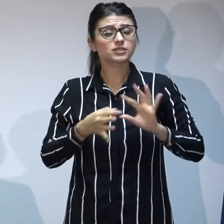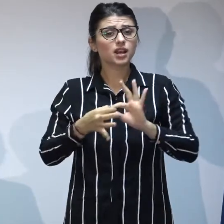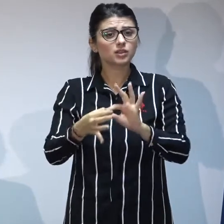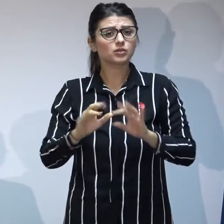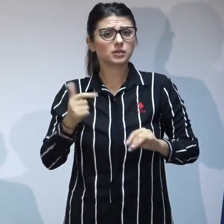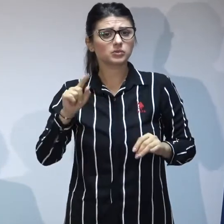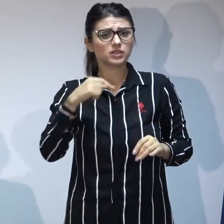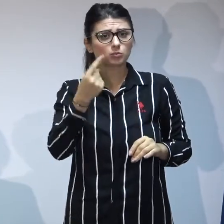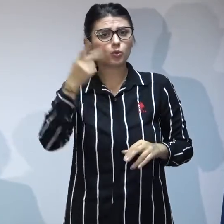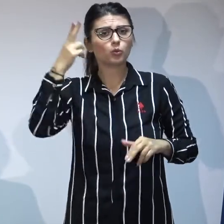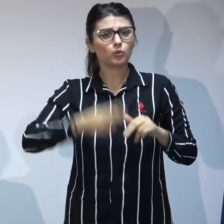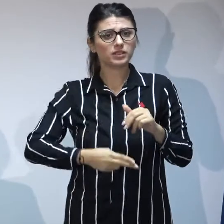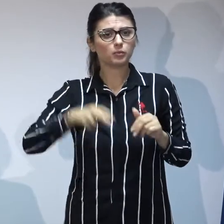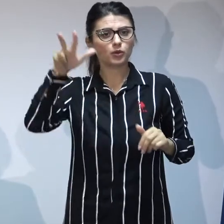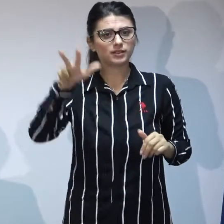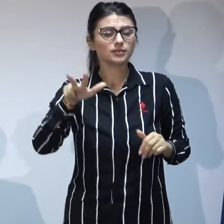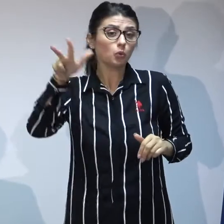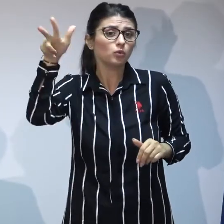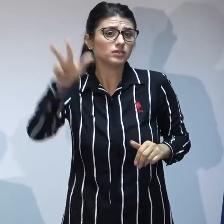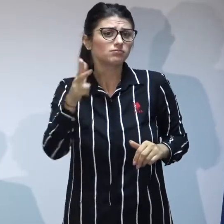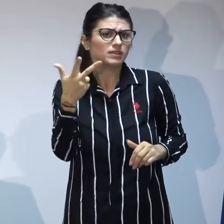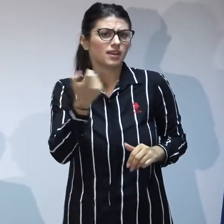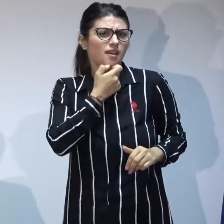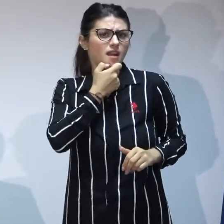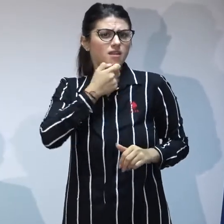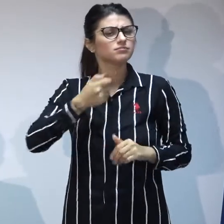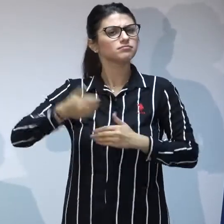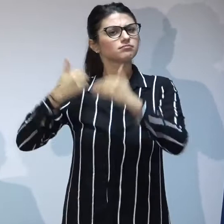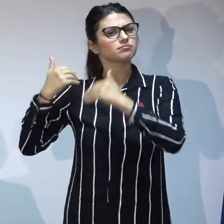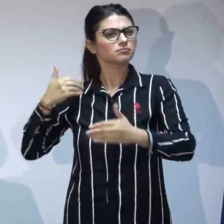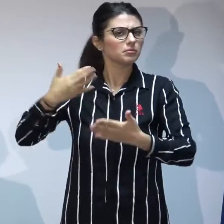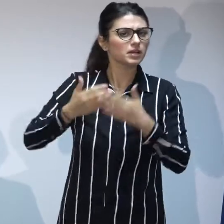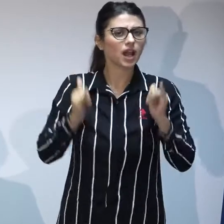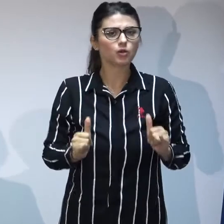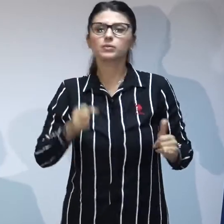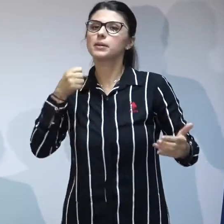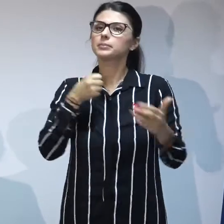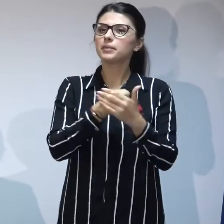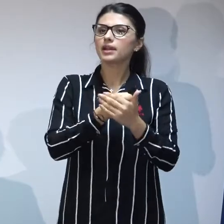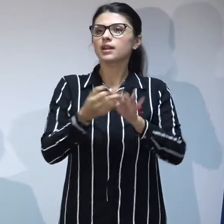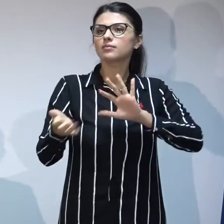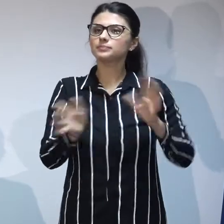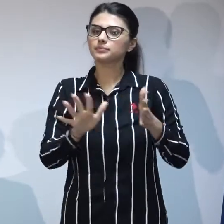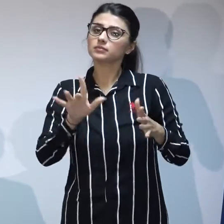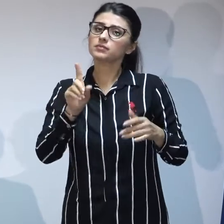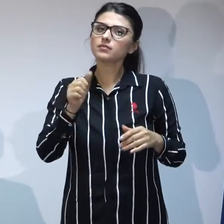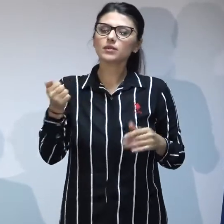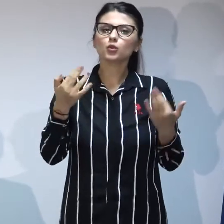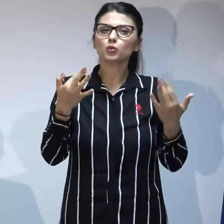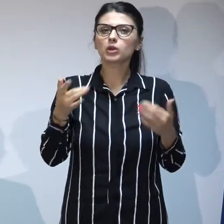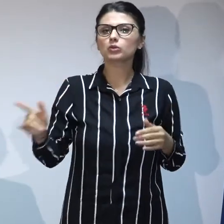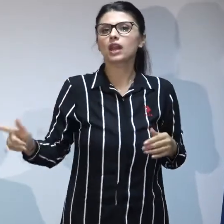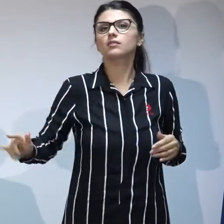spun că în ultimii trei ani de zile, ca o medie aproximativă a numărului de